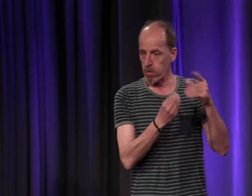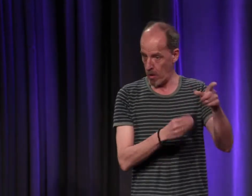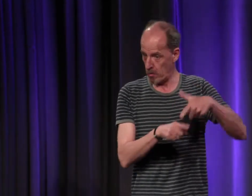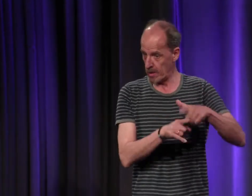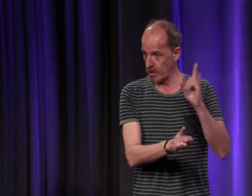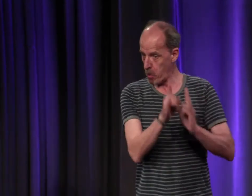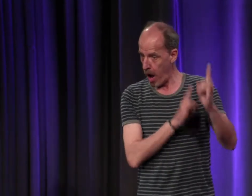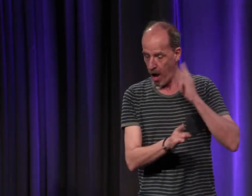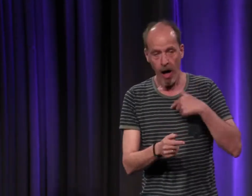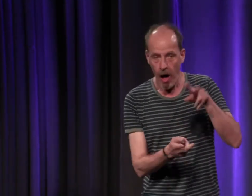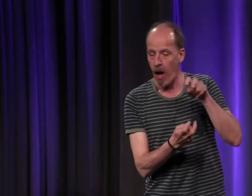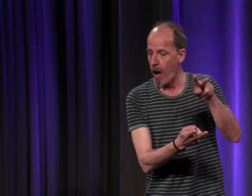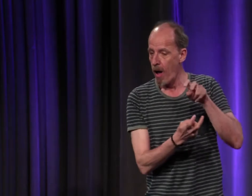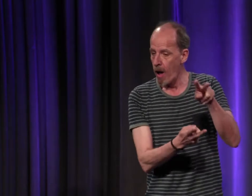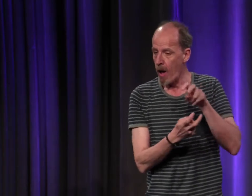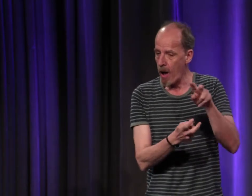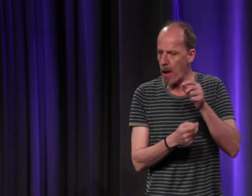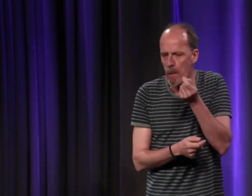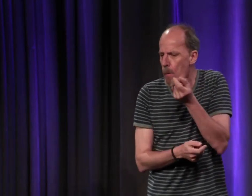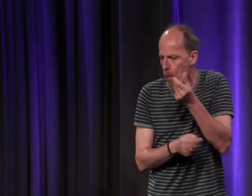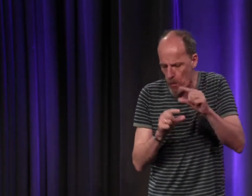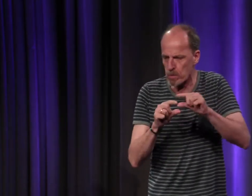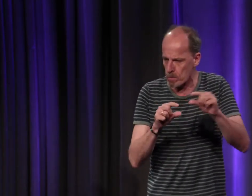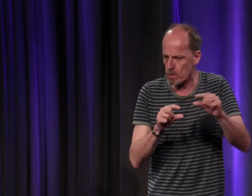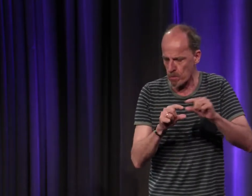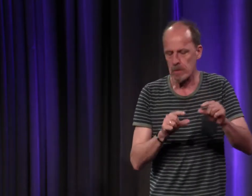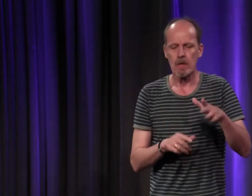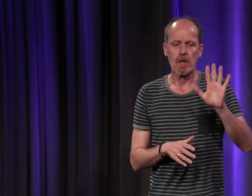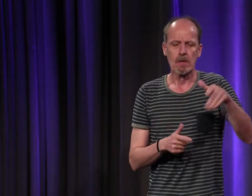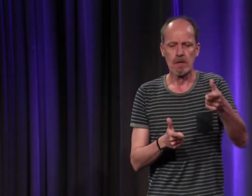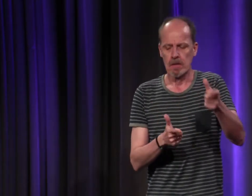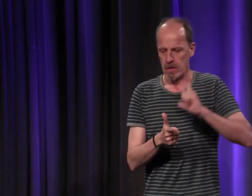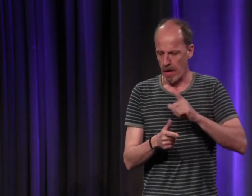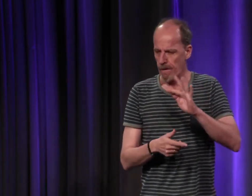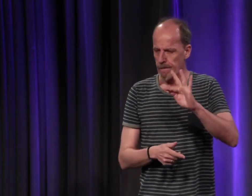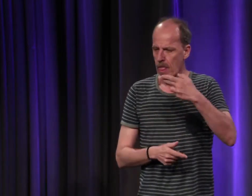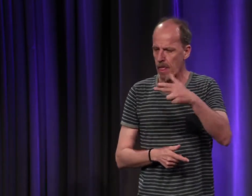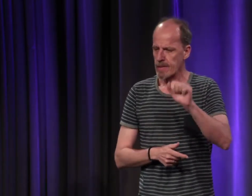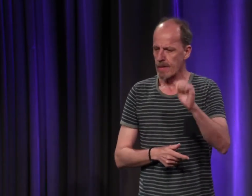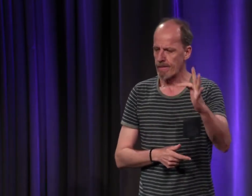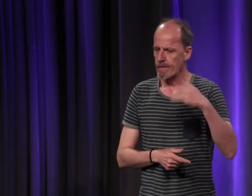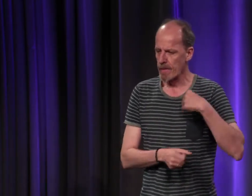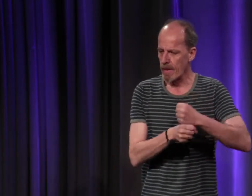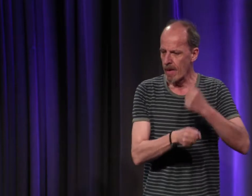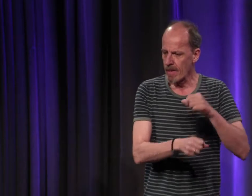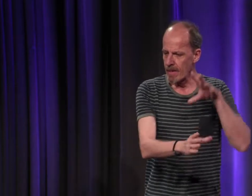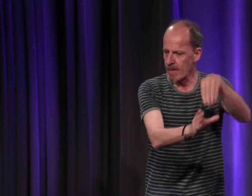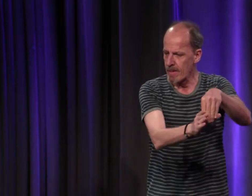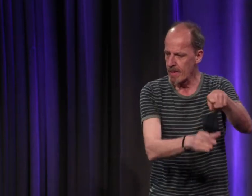nous avons travaillé en collaboration sur l'histoire des sourds et je suis toujours très intéressée par tout ce qui peut se faire